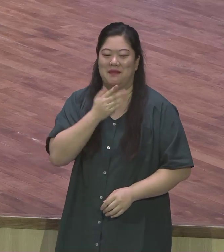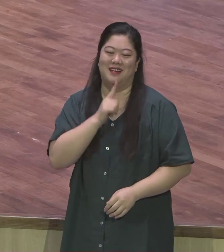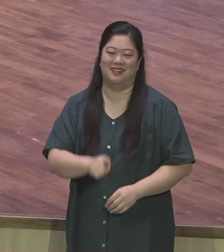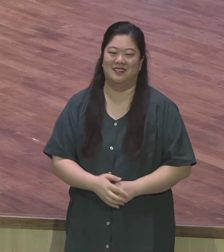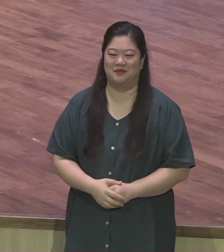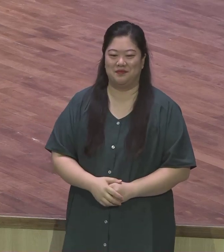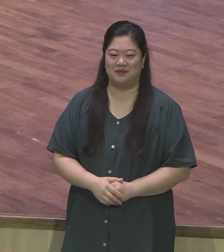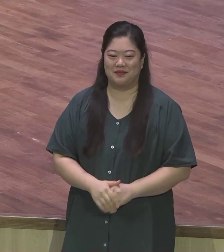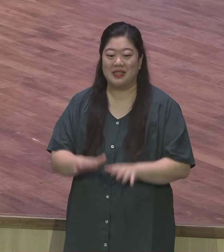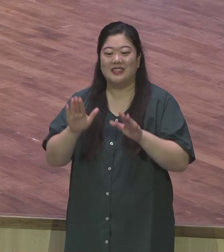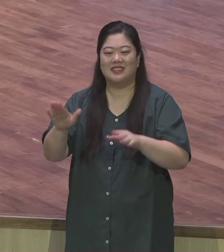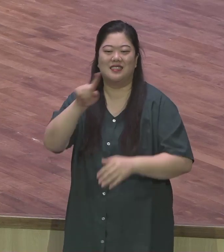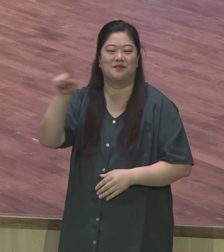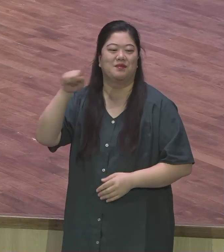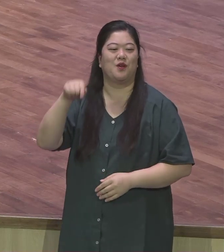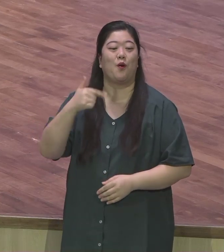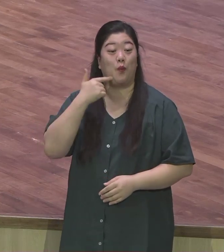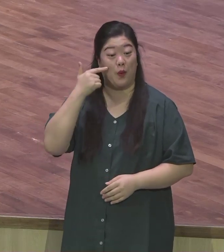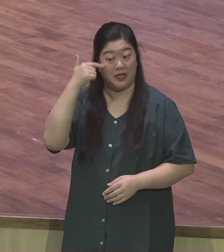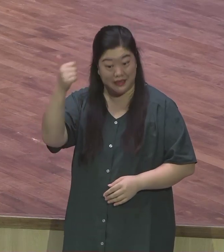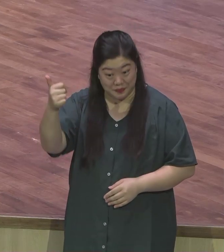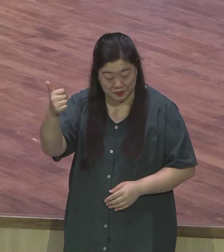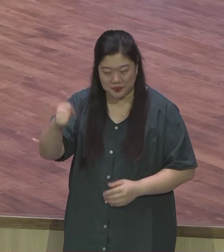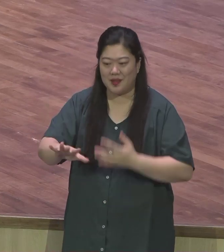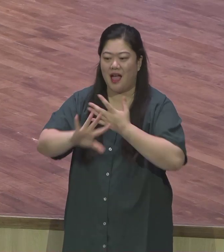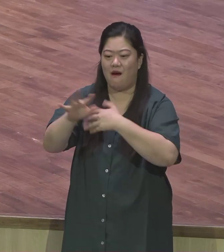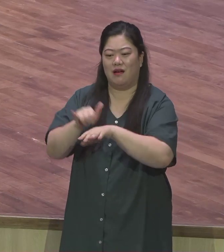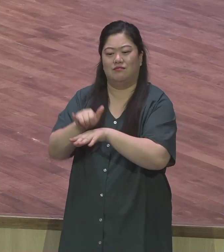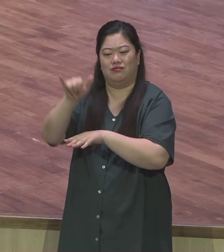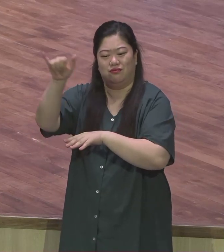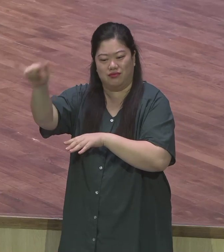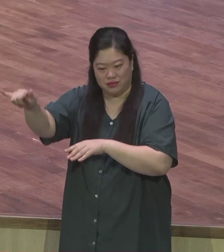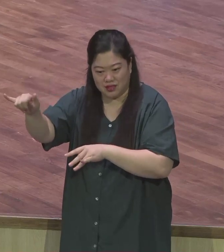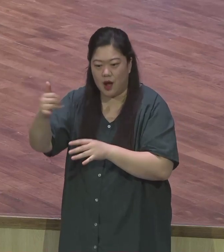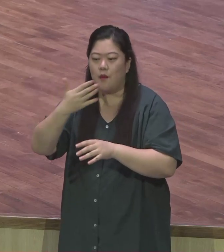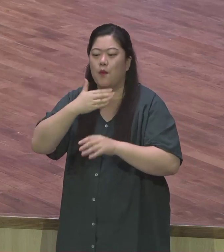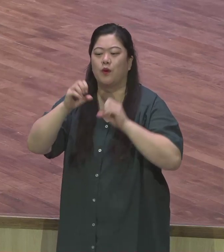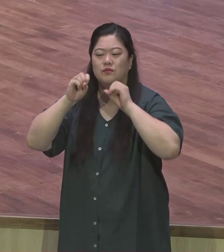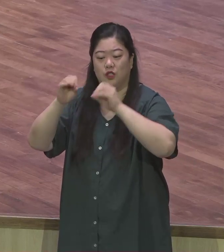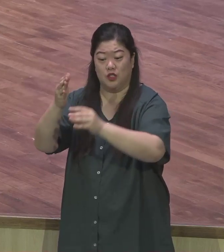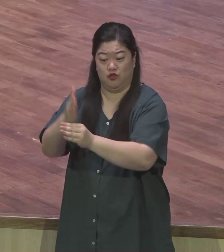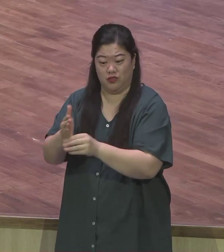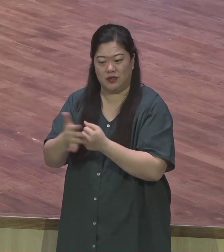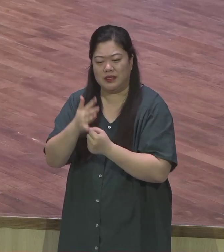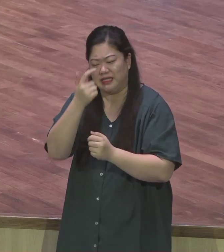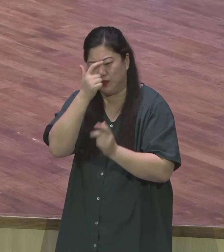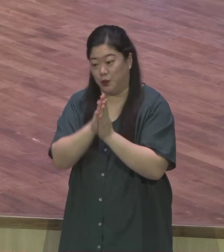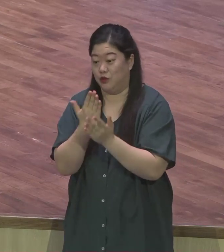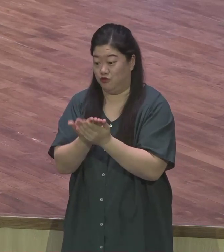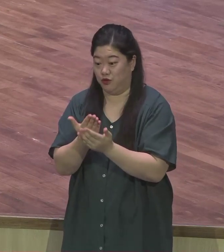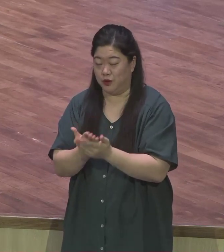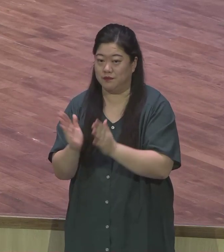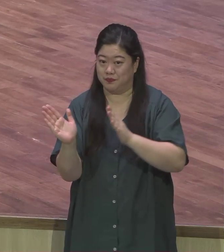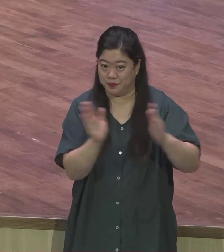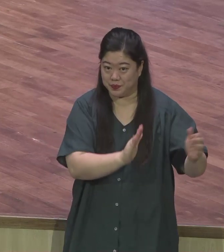주시기를 바랍니다 이 시간은 머리털 계산법 이란 제목으로 생명의 말씀을 전하겠습니다